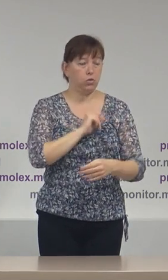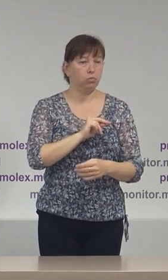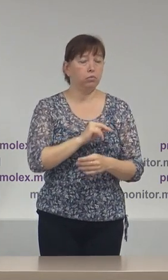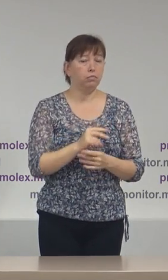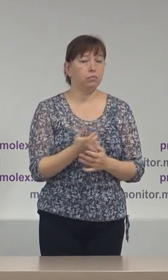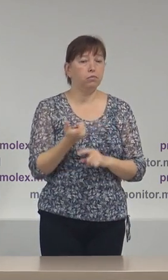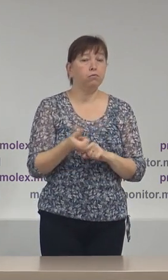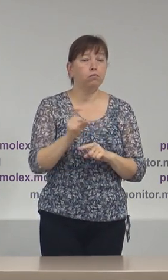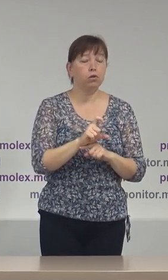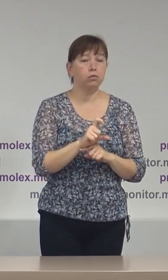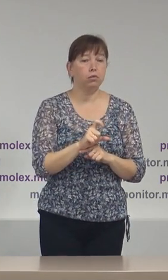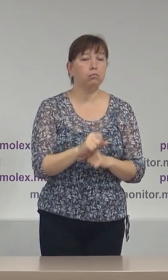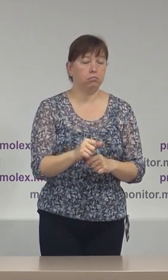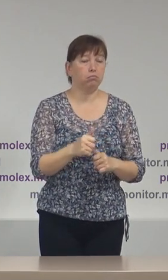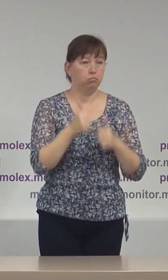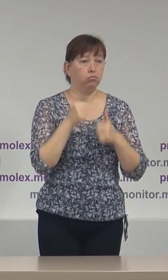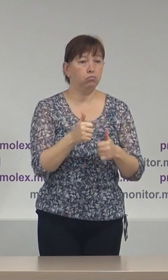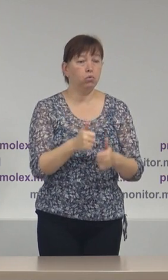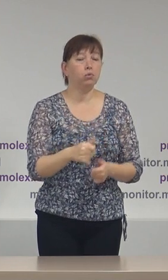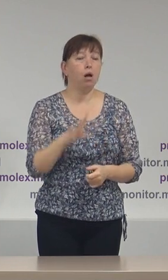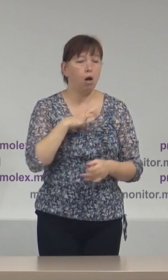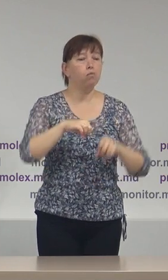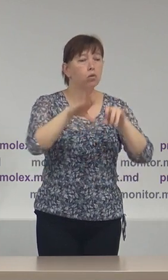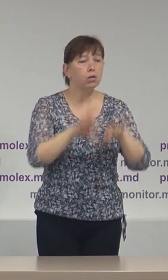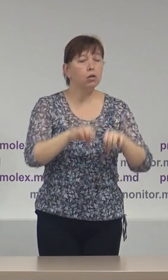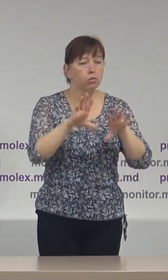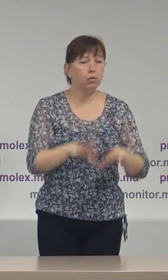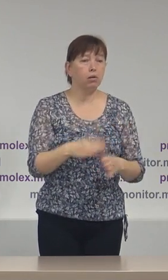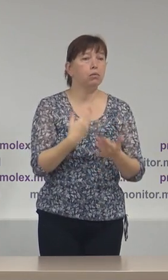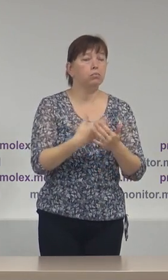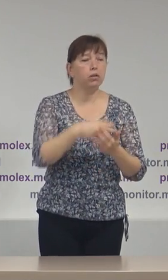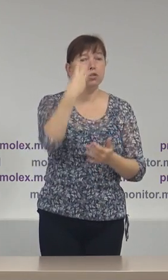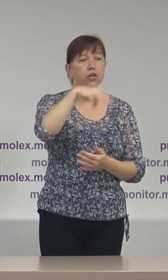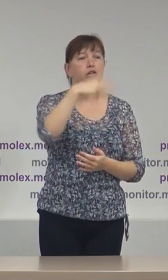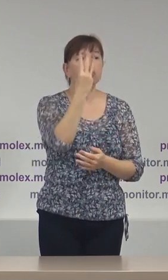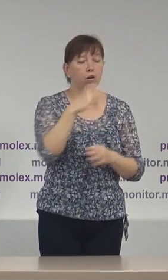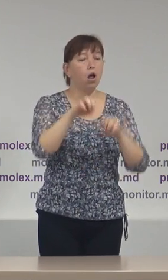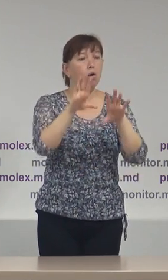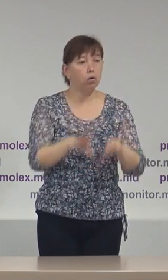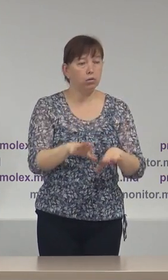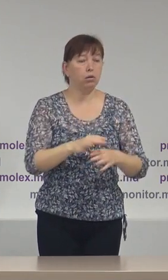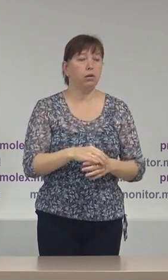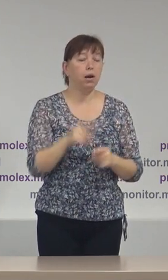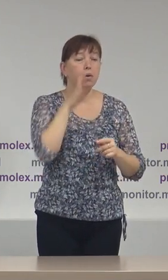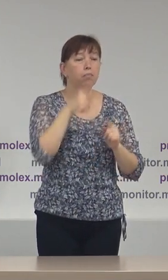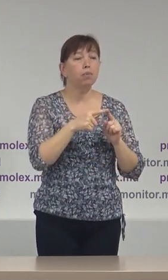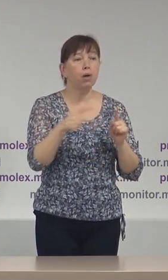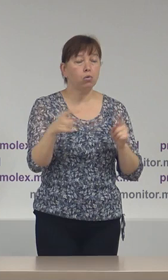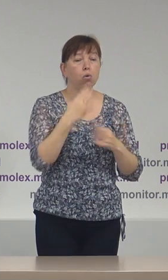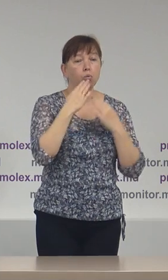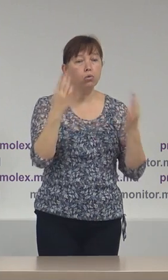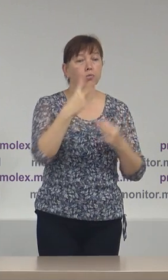bun. Au fost adoptate circa 33 de hotărâri pe parcursul